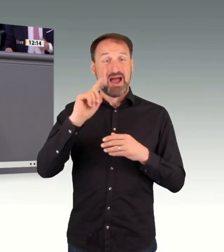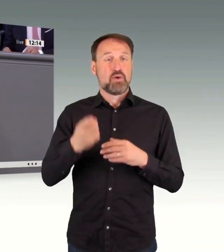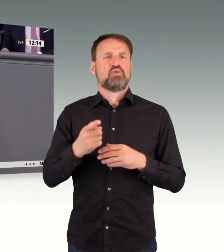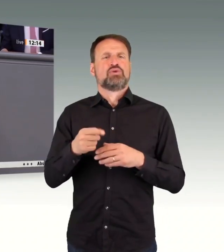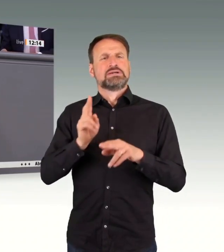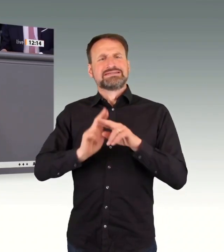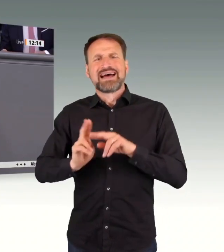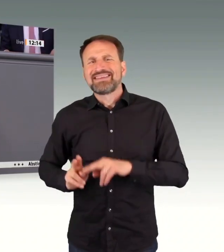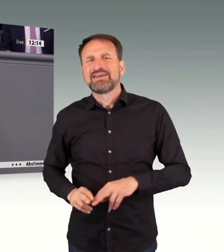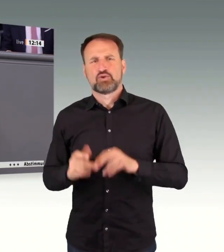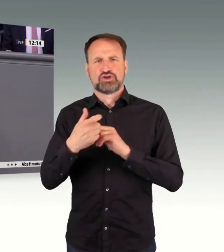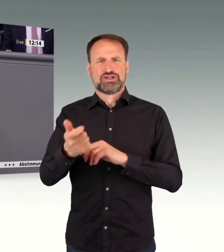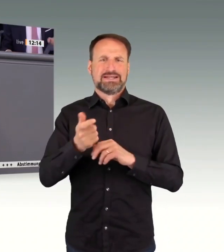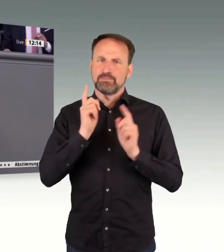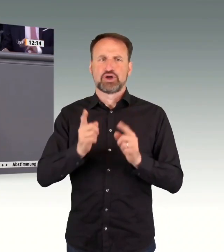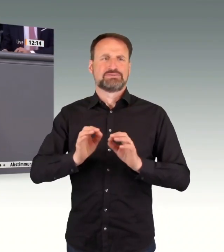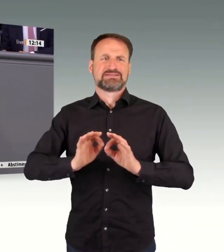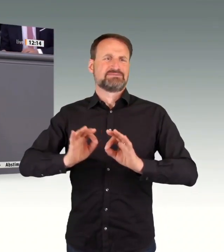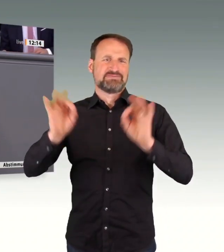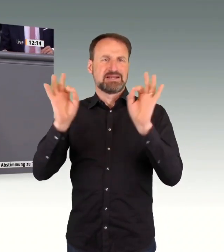kundenfreundlicher zu Ende gebracht werden.